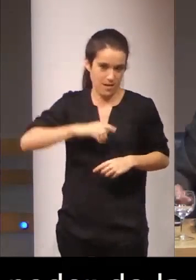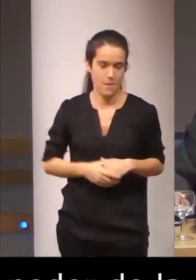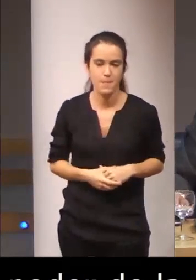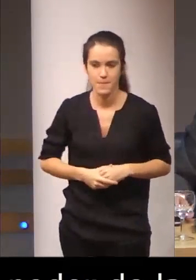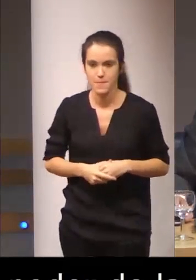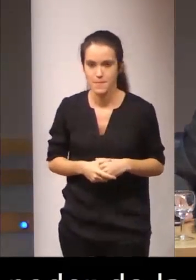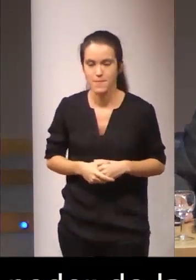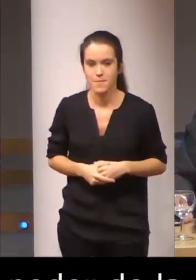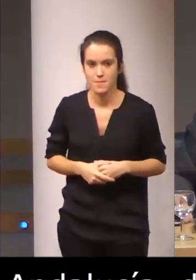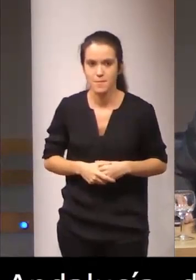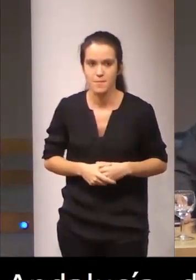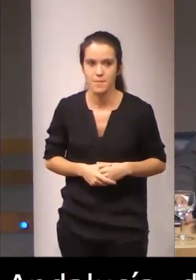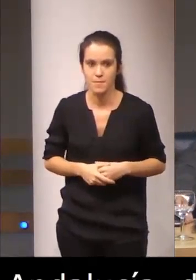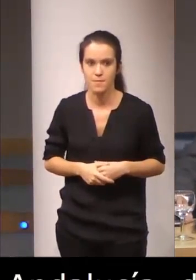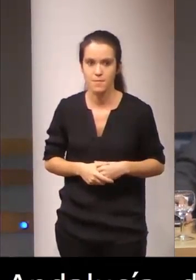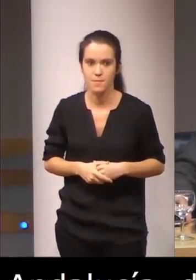la red.